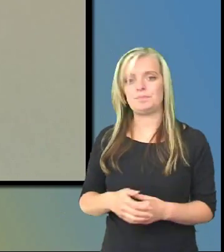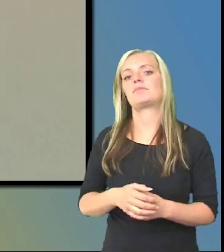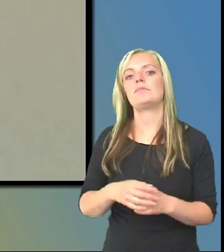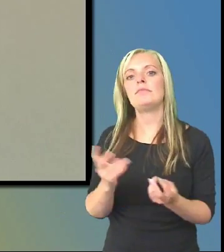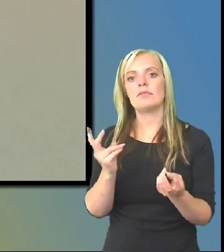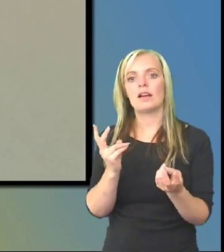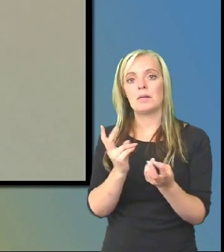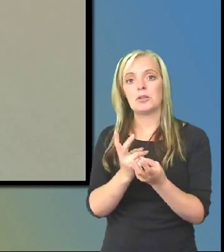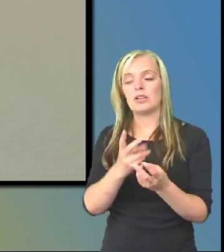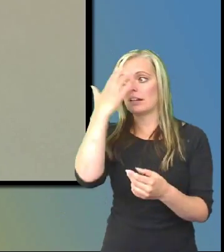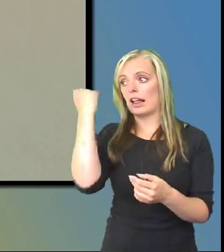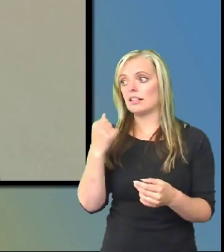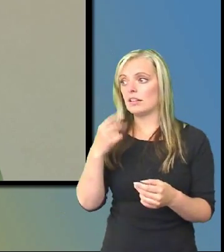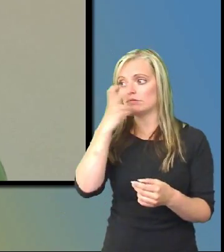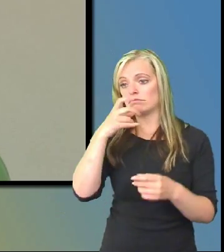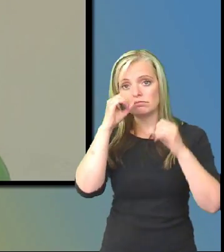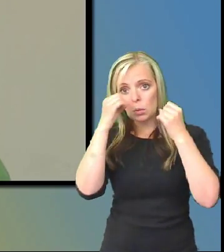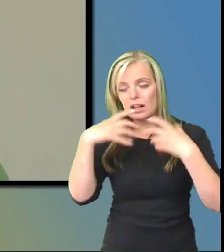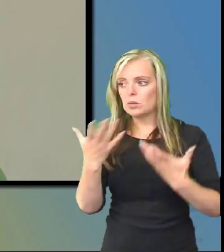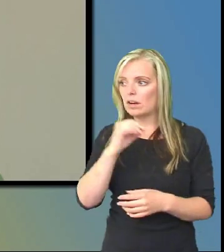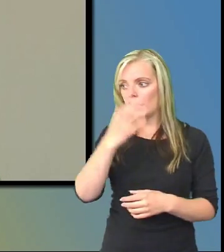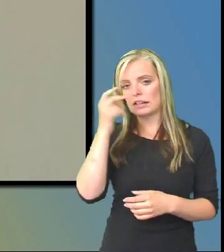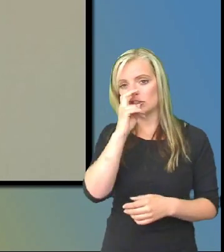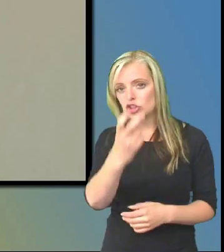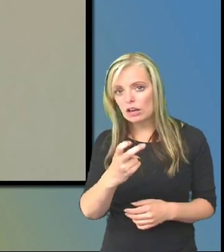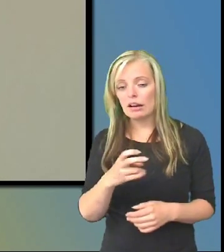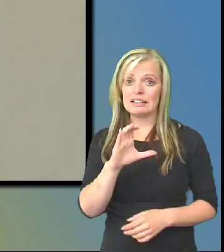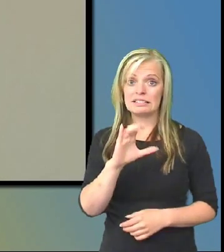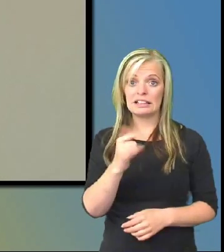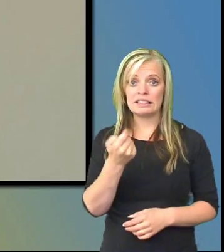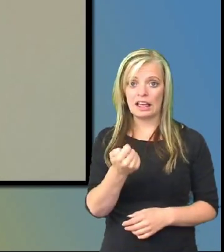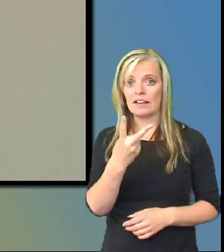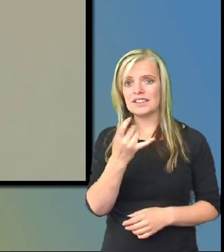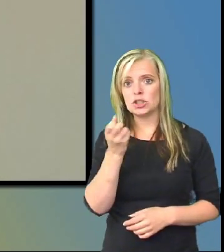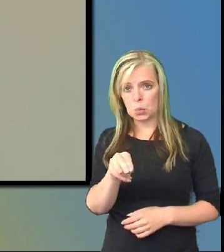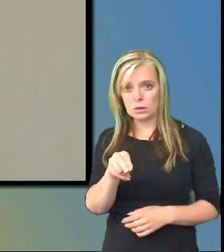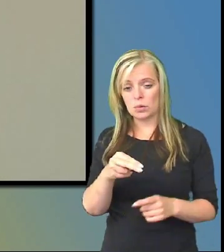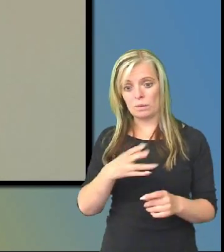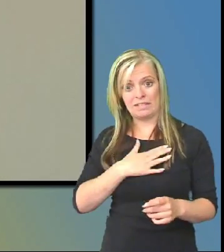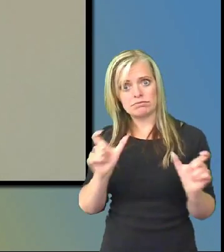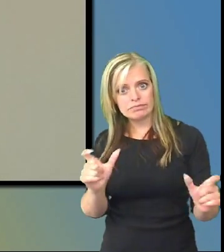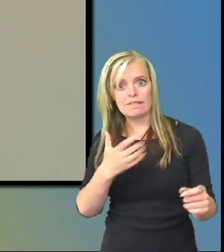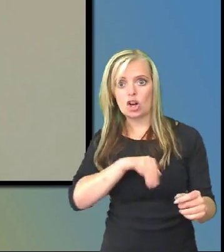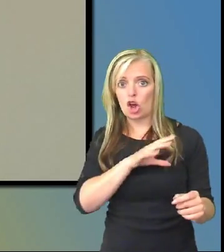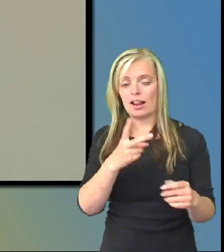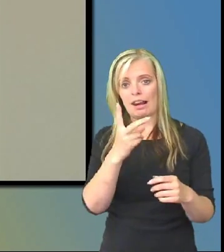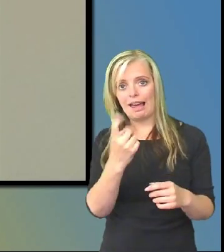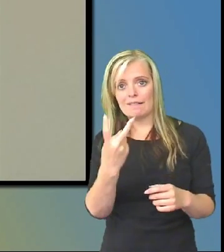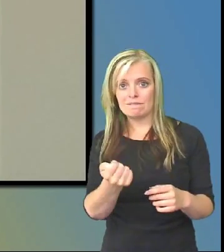Sökbart som man är intresserad av Site Vision till exempel. Och vill bevaka det även i livesändningar. har den live textad. men då får man ju mer så kan Google